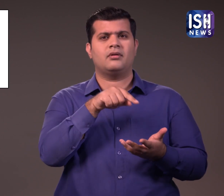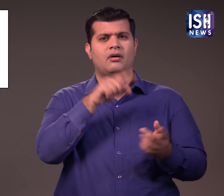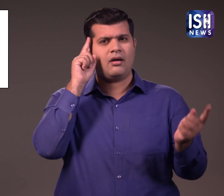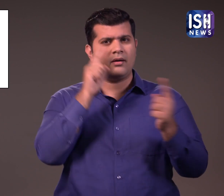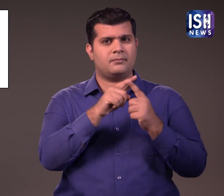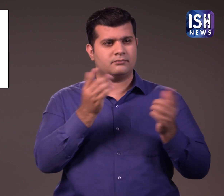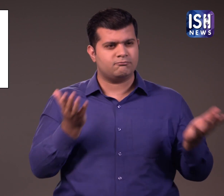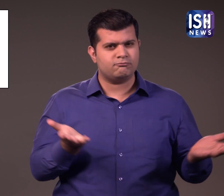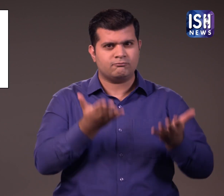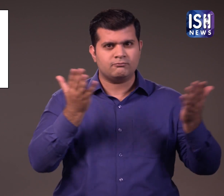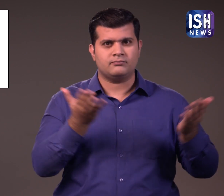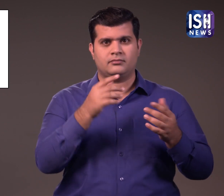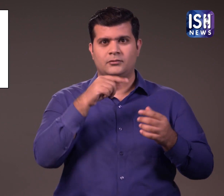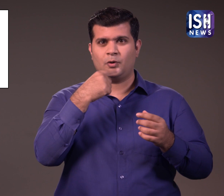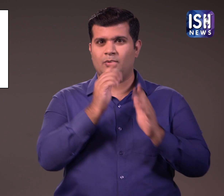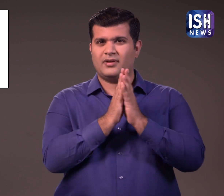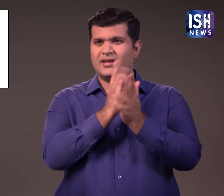विदेशी एजंसियों से धन प्राप्थ हुआ था